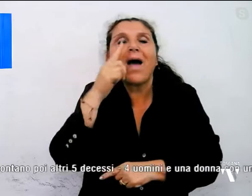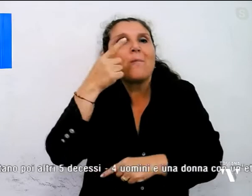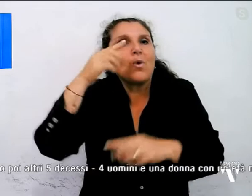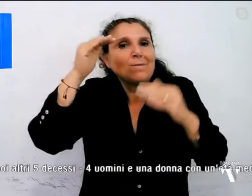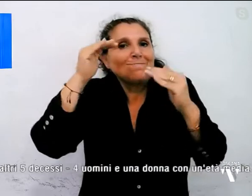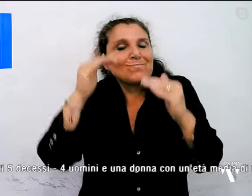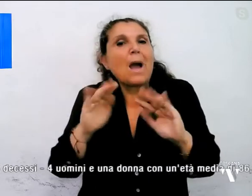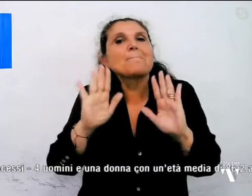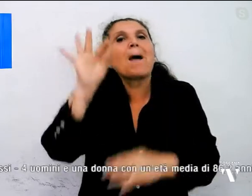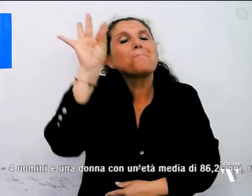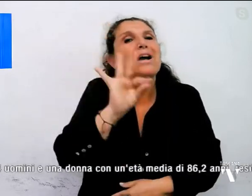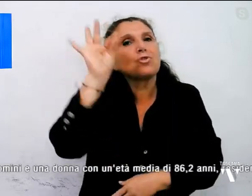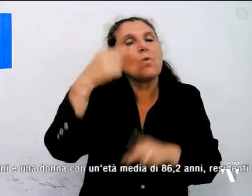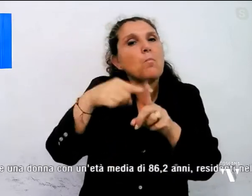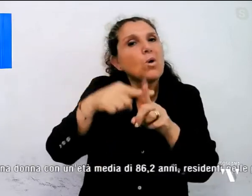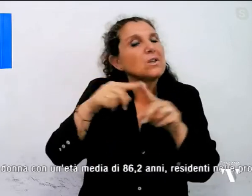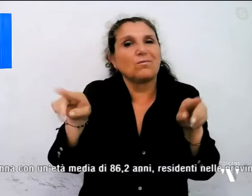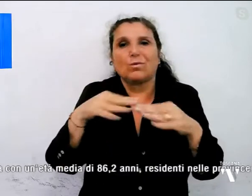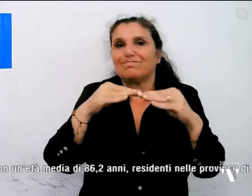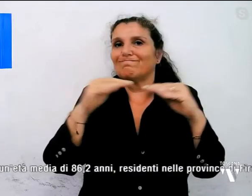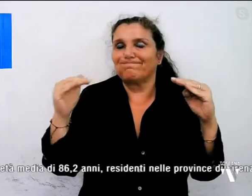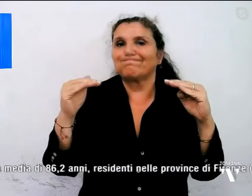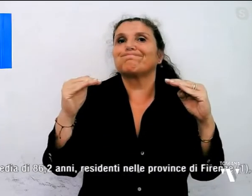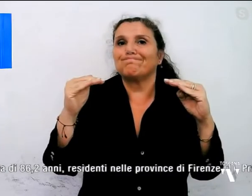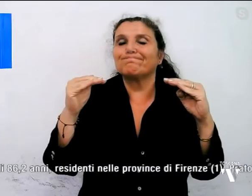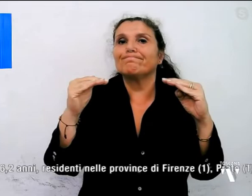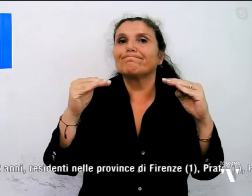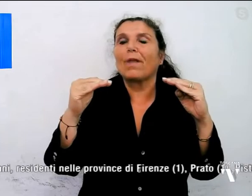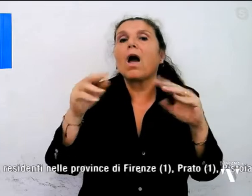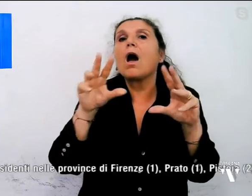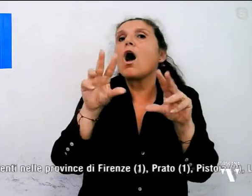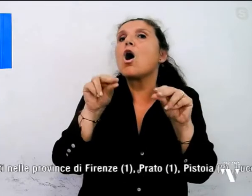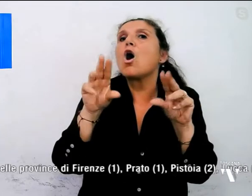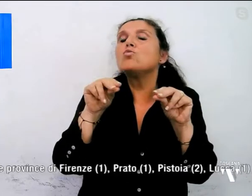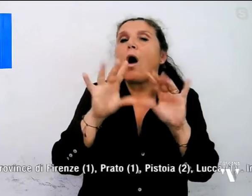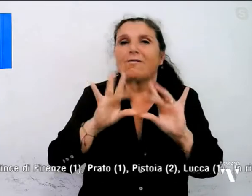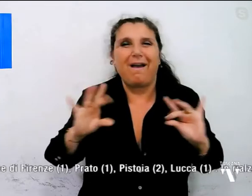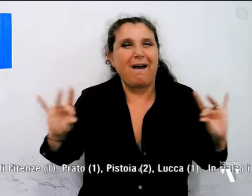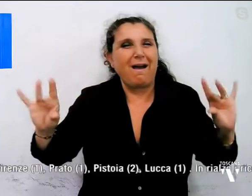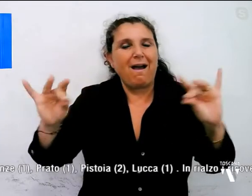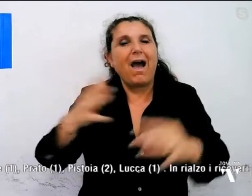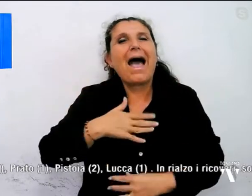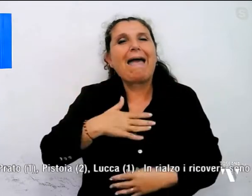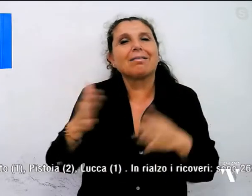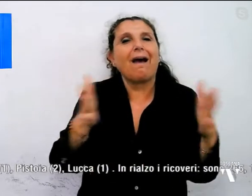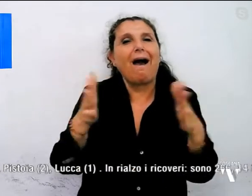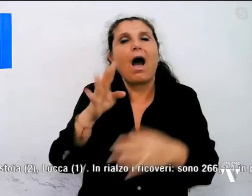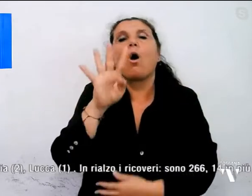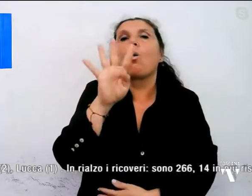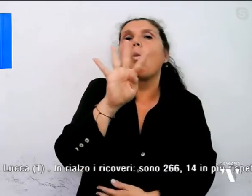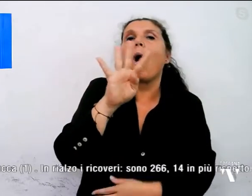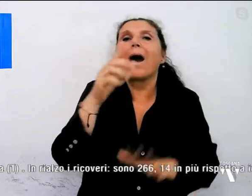tasso di positività. I nuovi contagiati hanno un'età media di 47